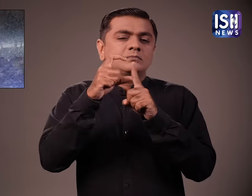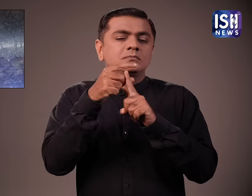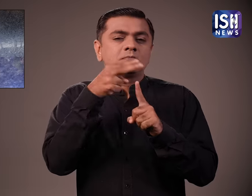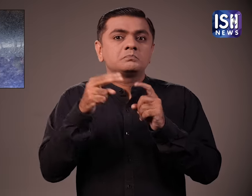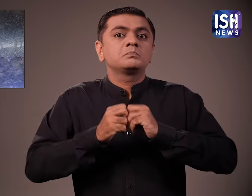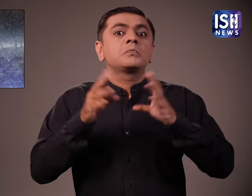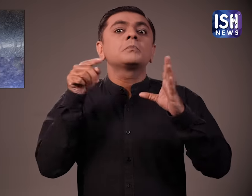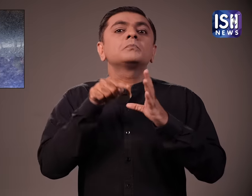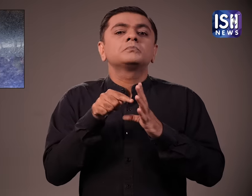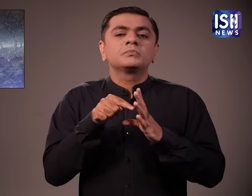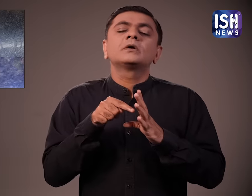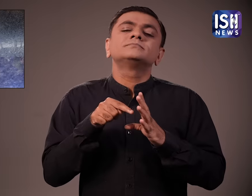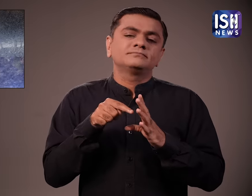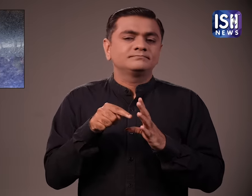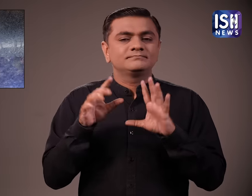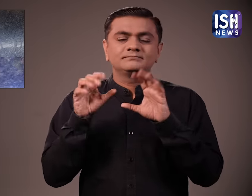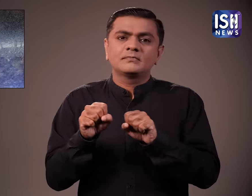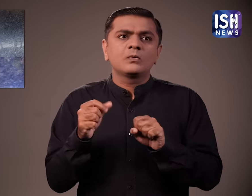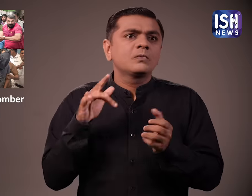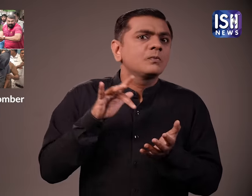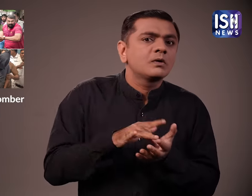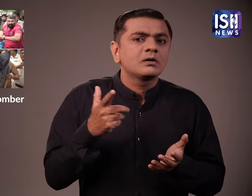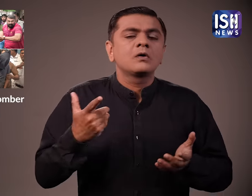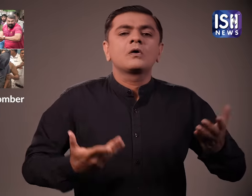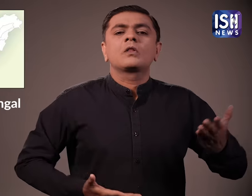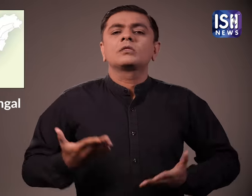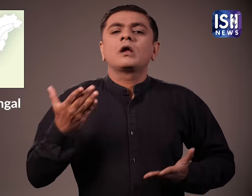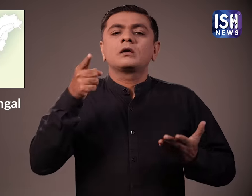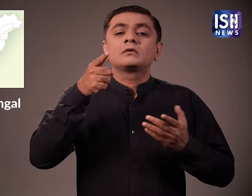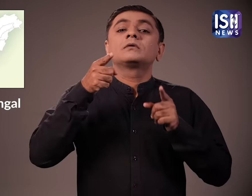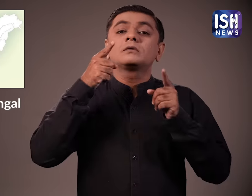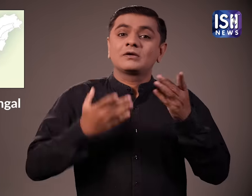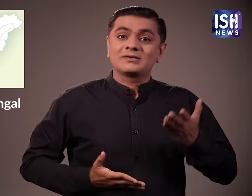180 किलो मीटर दूर एक छोटे शहर में गिरफ्तार किया गया